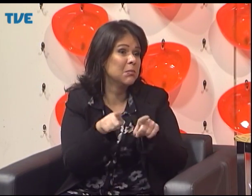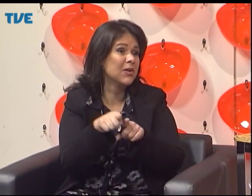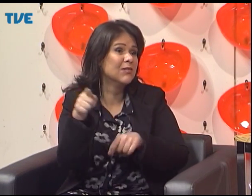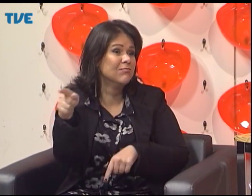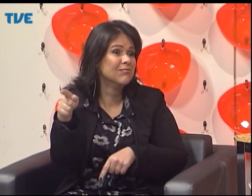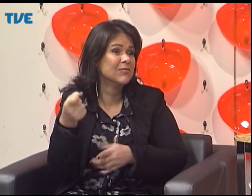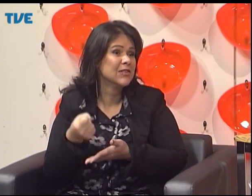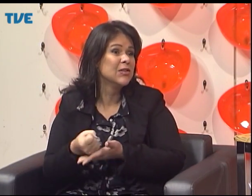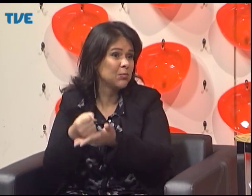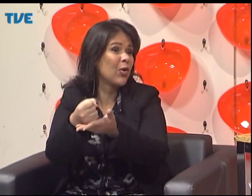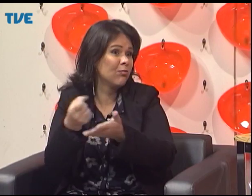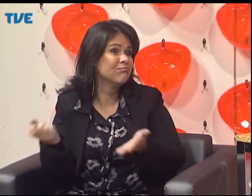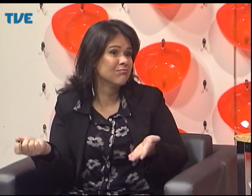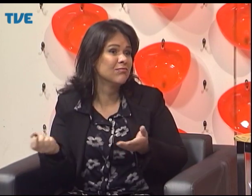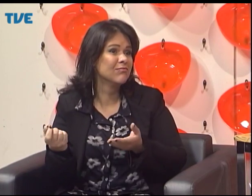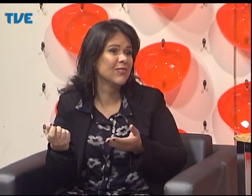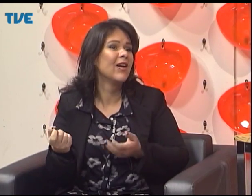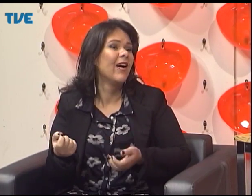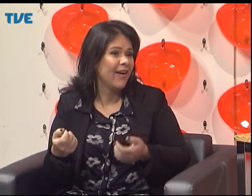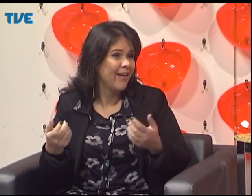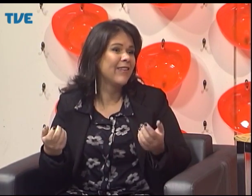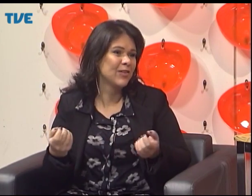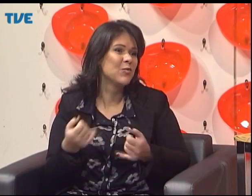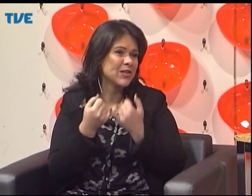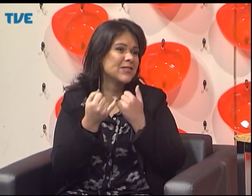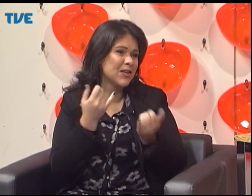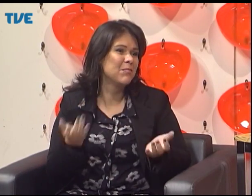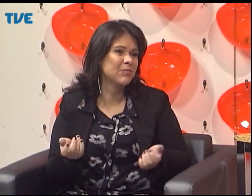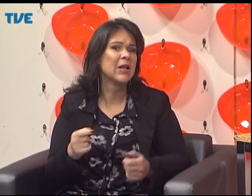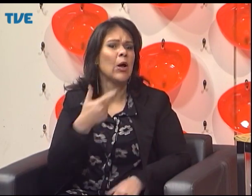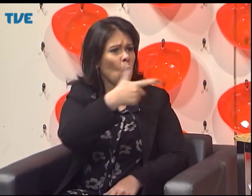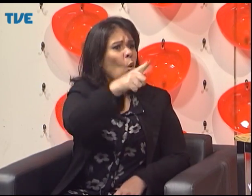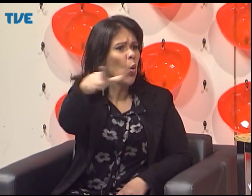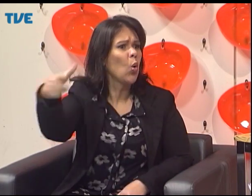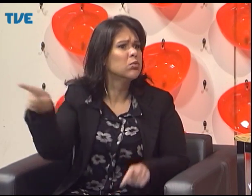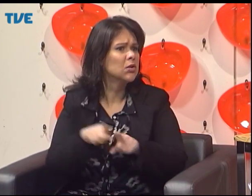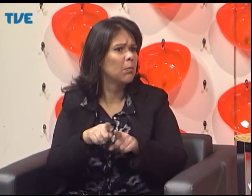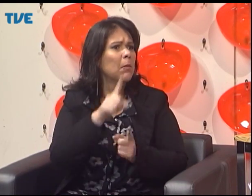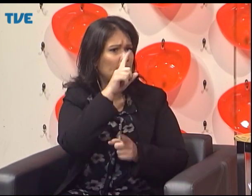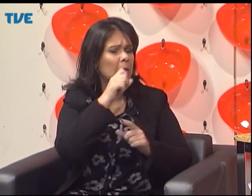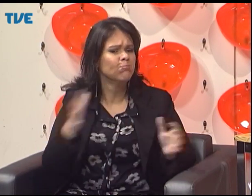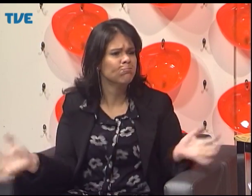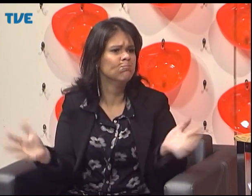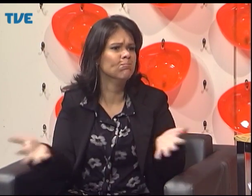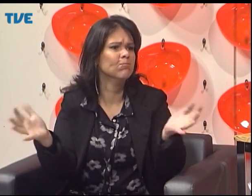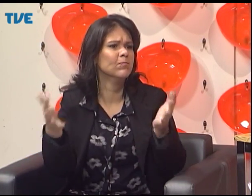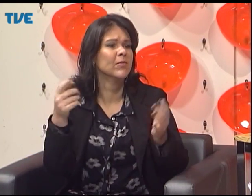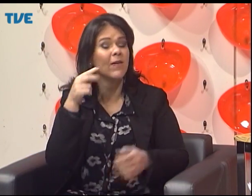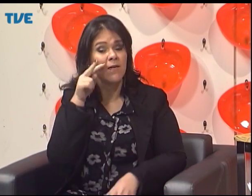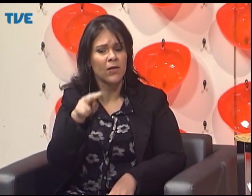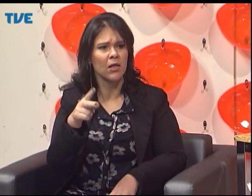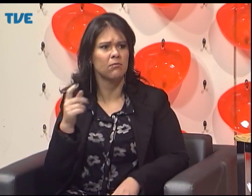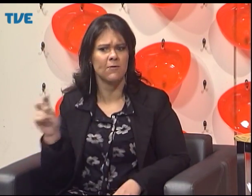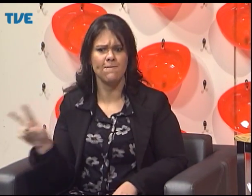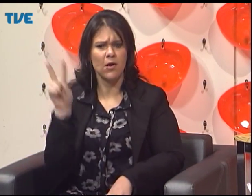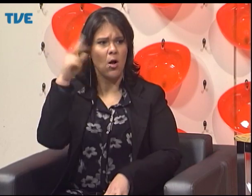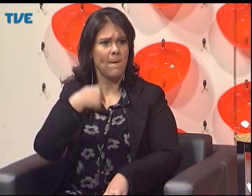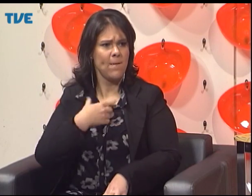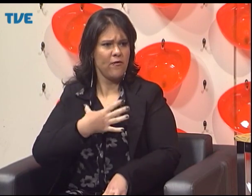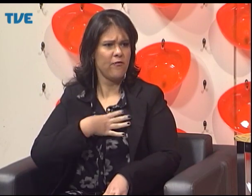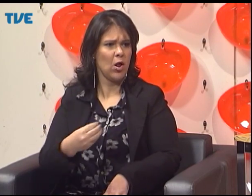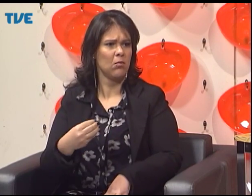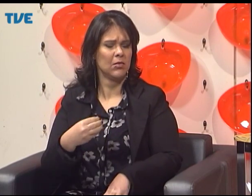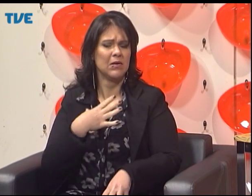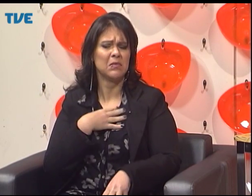E o Carlos é um modelo, o Carlos é um modelo, uma pessoa que tem uma experiência de vida muito grande, de